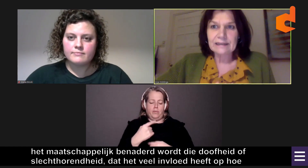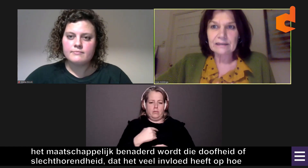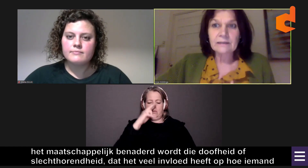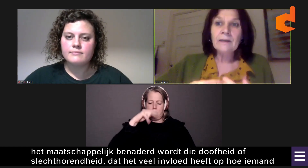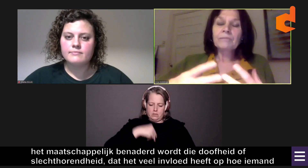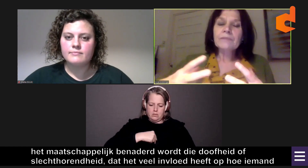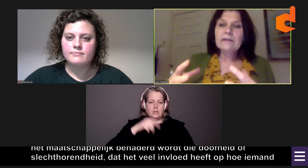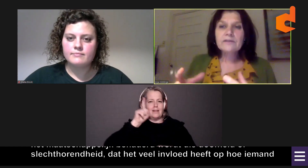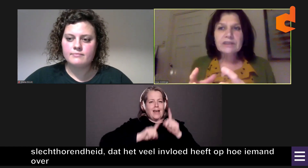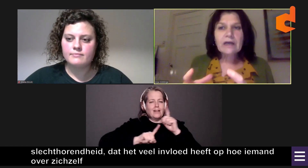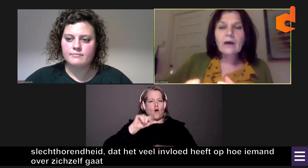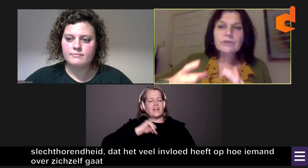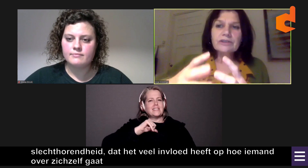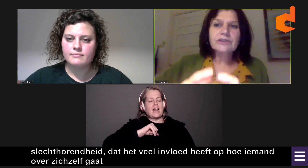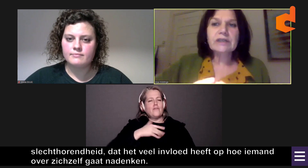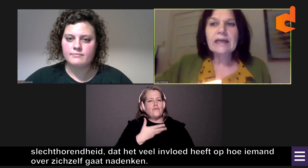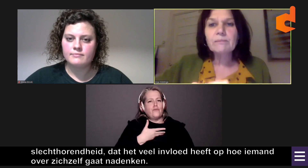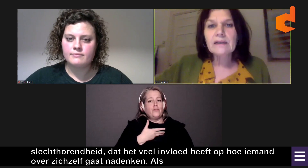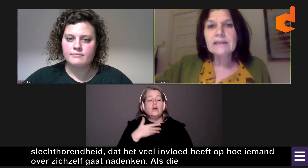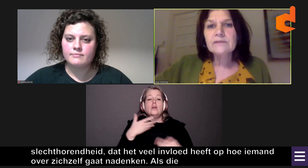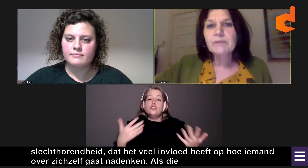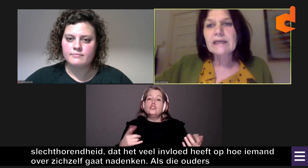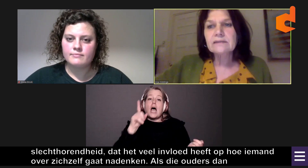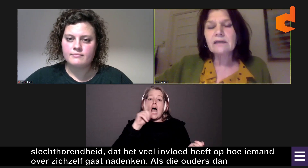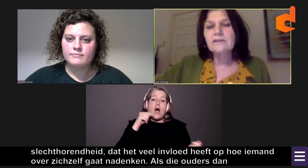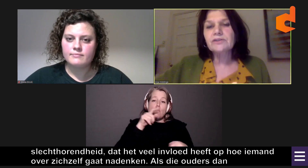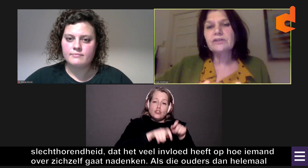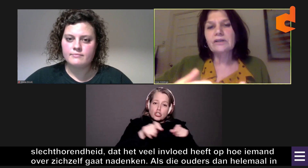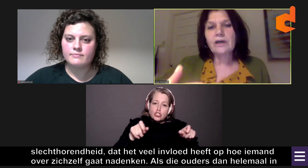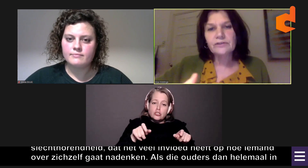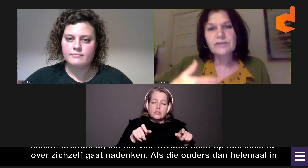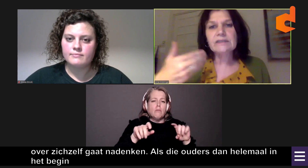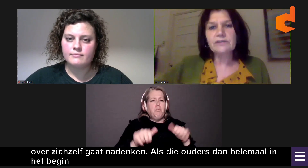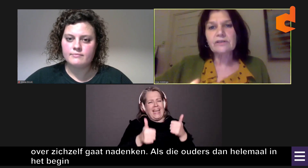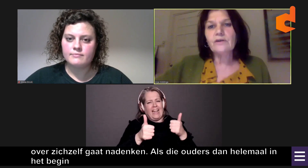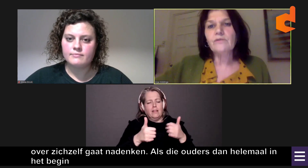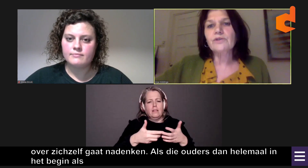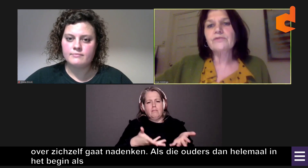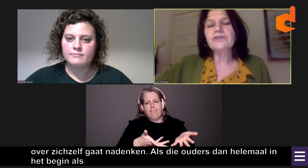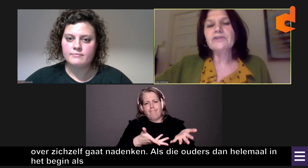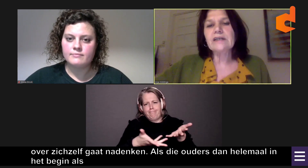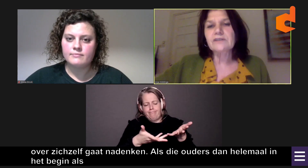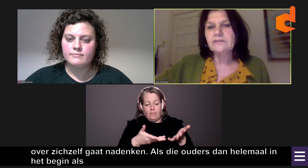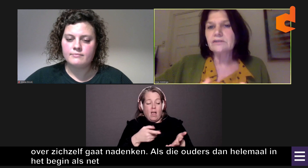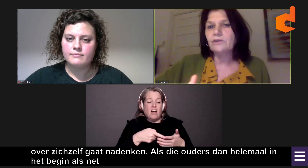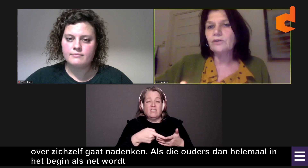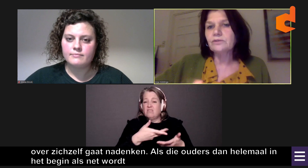nadenken. En als die ouders helemaal in het begin... als net wordt vastgesteld dat hun